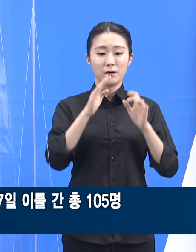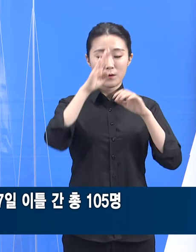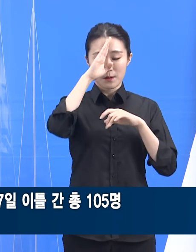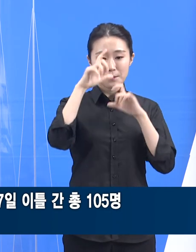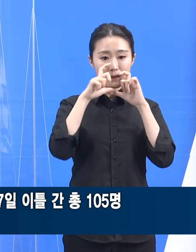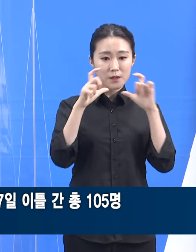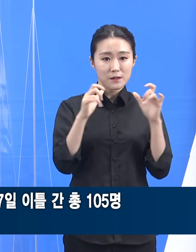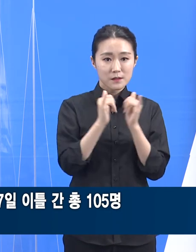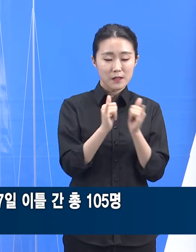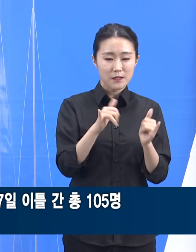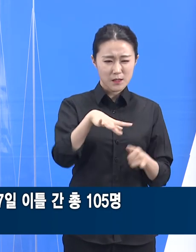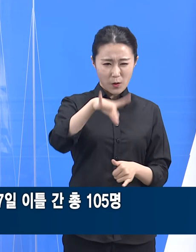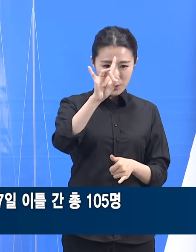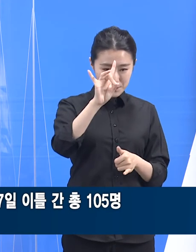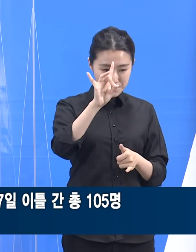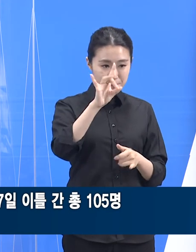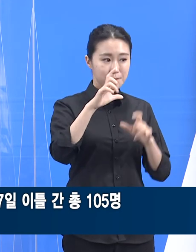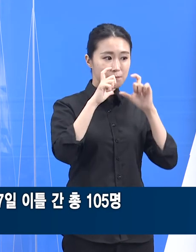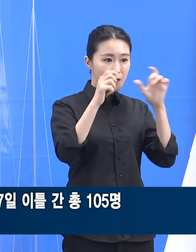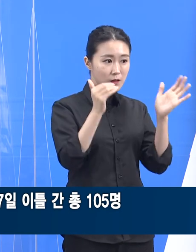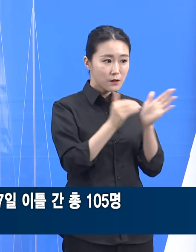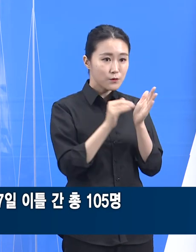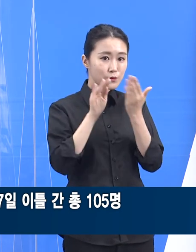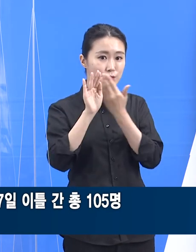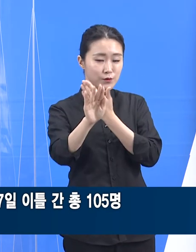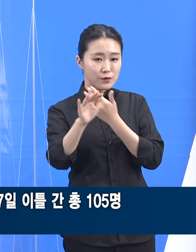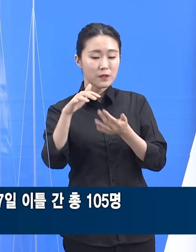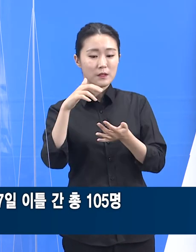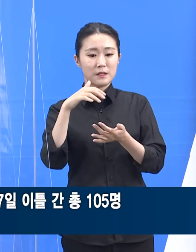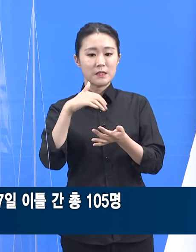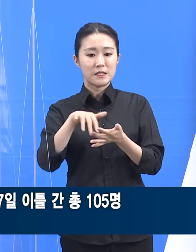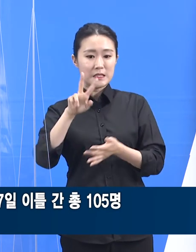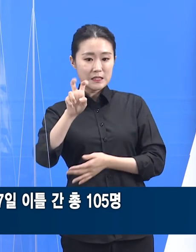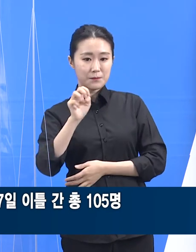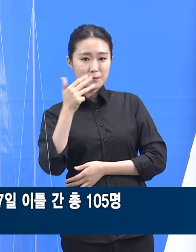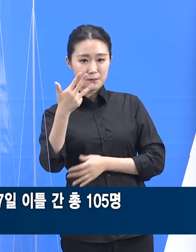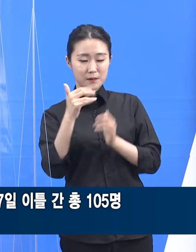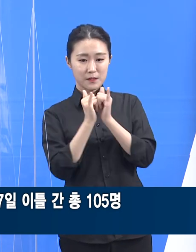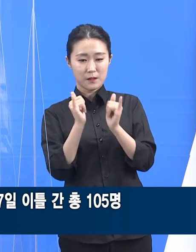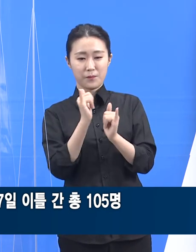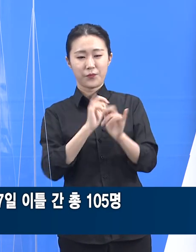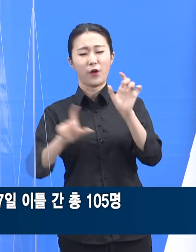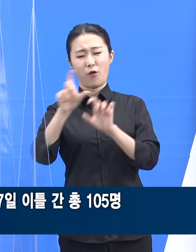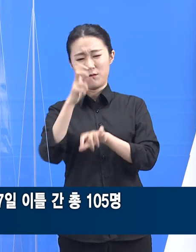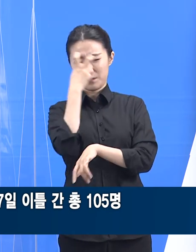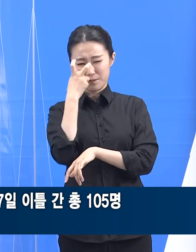판정을 받은 이후 28명을 추가 검사하여 14명이 신규 확진되었습니다.